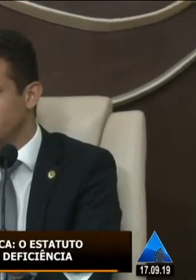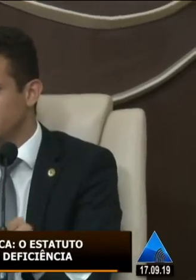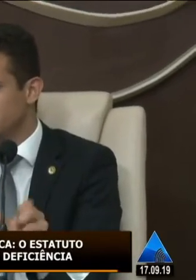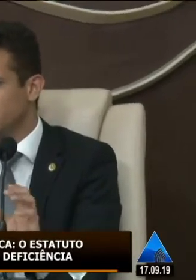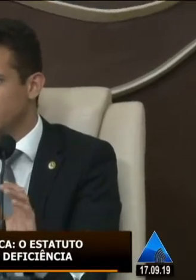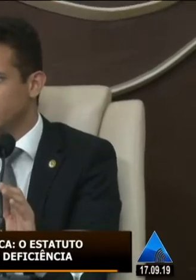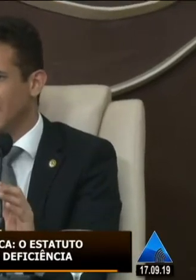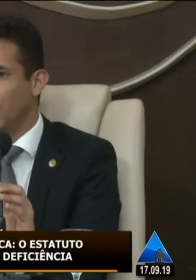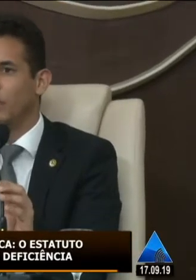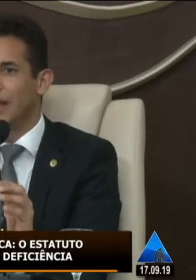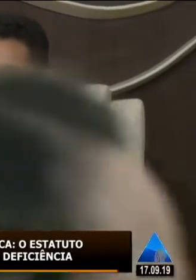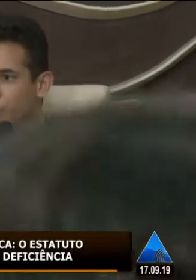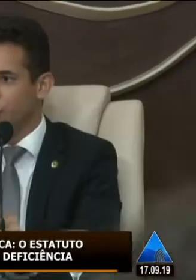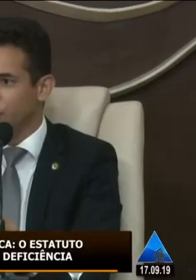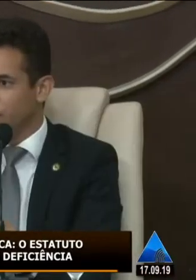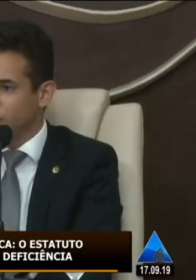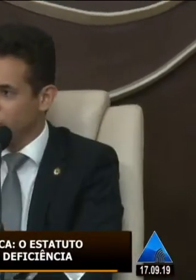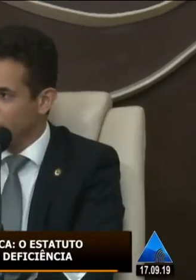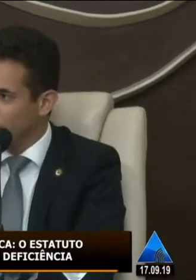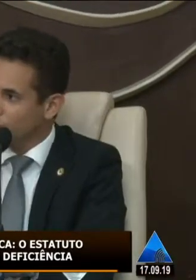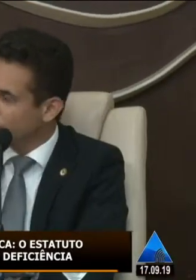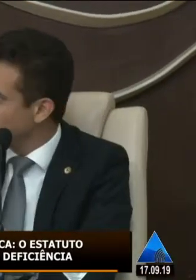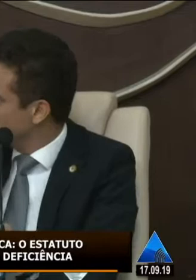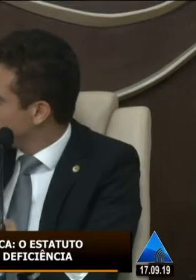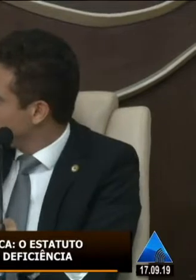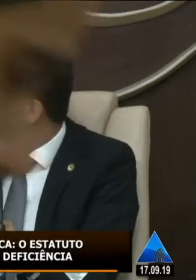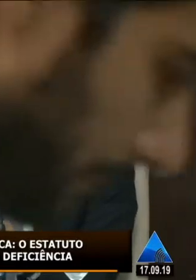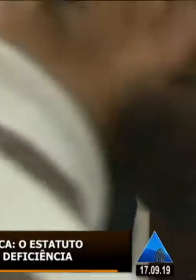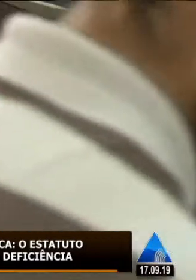exemplo tivemos aqui esse ano já esse pleno lotado de prefeitos e vereadores